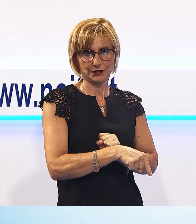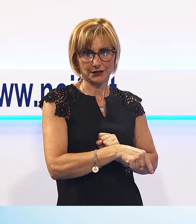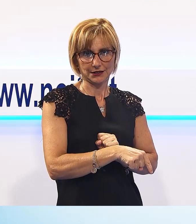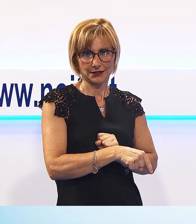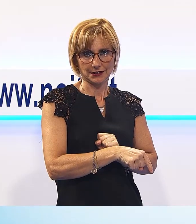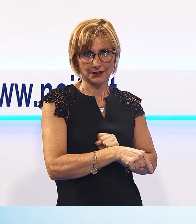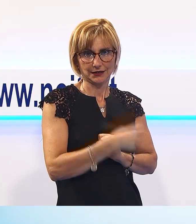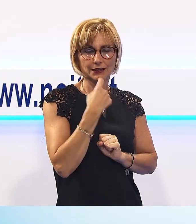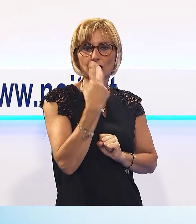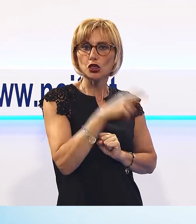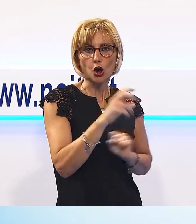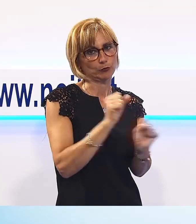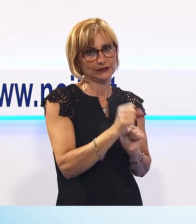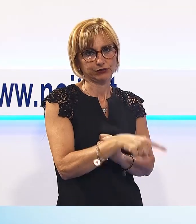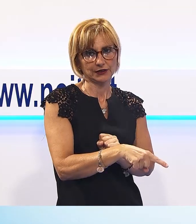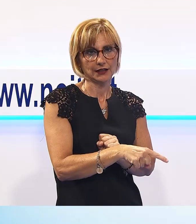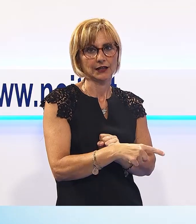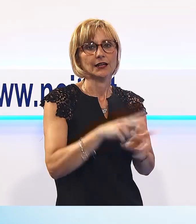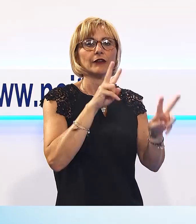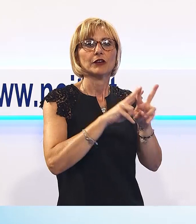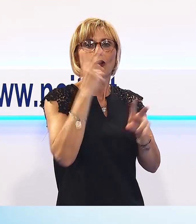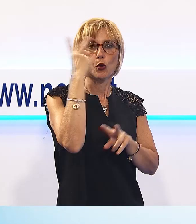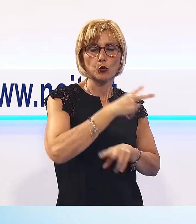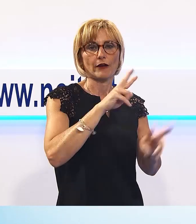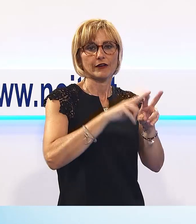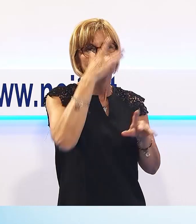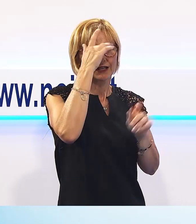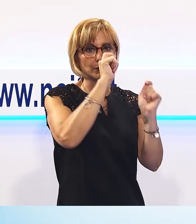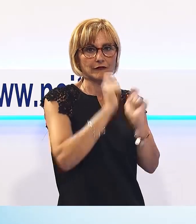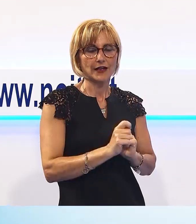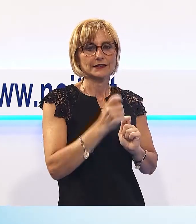Festival, viva i comics, viva il buonsenso.